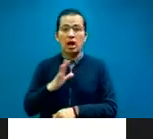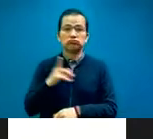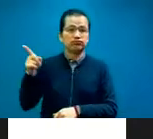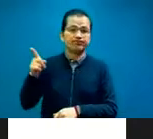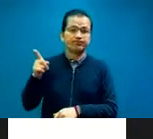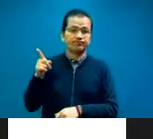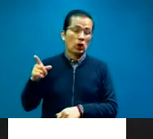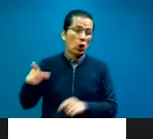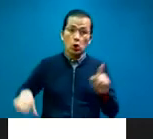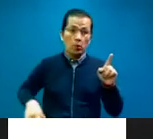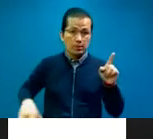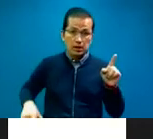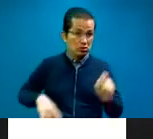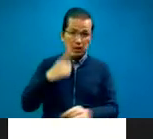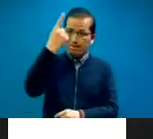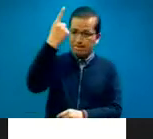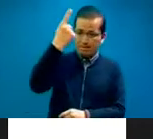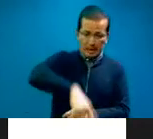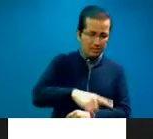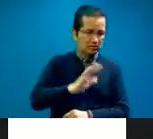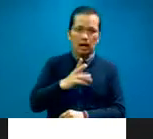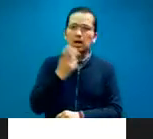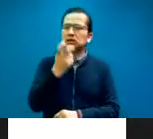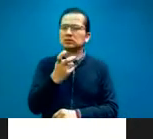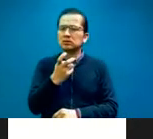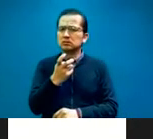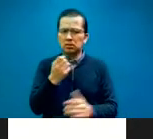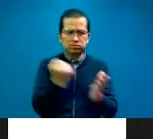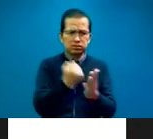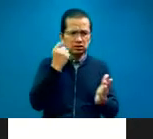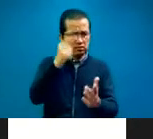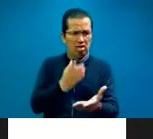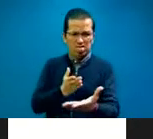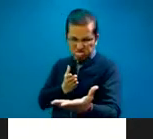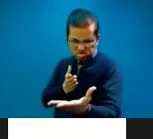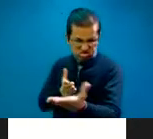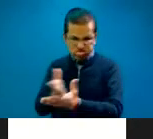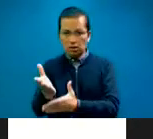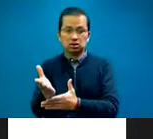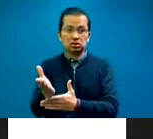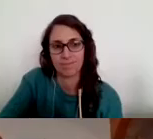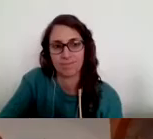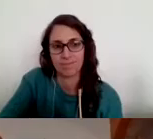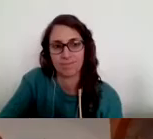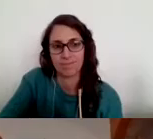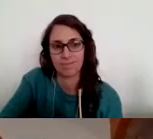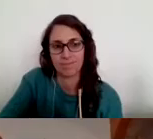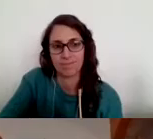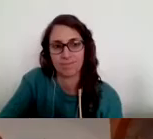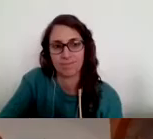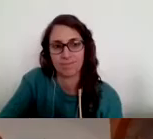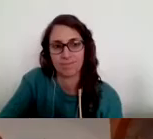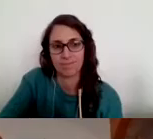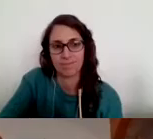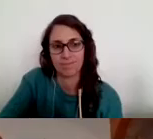se cristalizó este atropello, como tú bien decías, un atropello... Un decreto presidencial. Sí, un decreto presidencial,